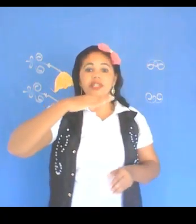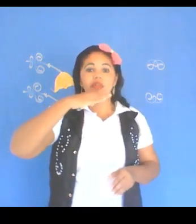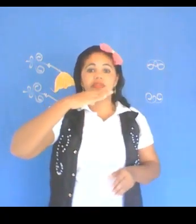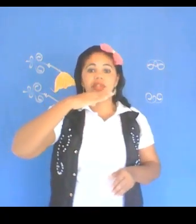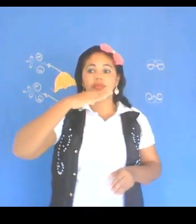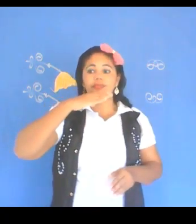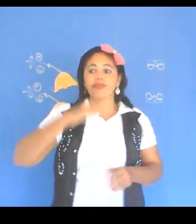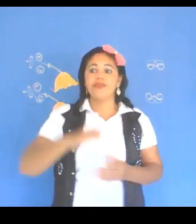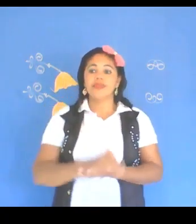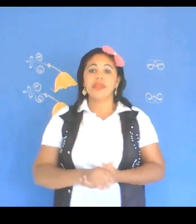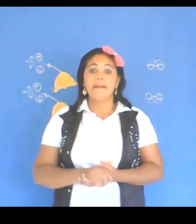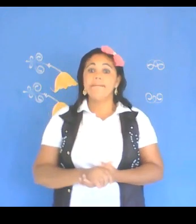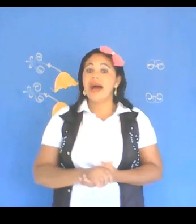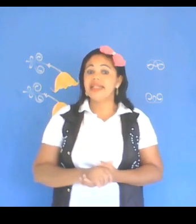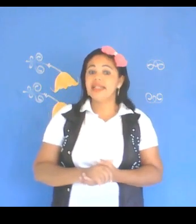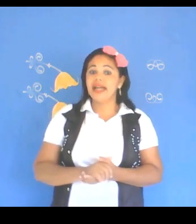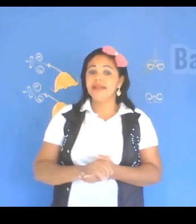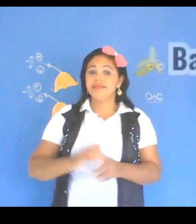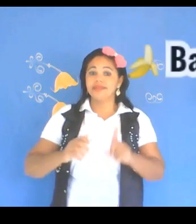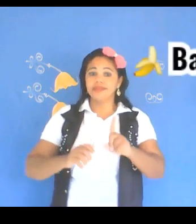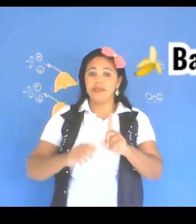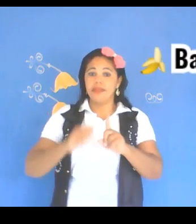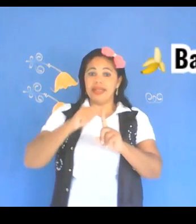movimento. Banana, banana,